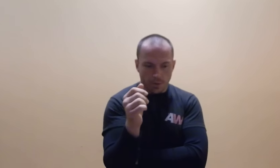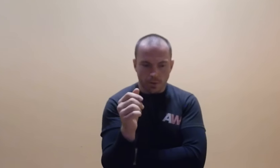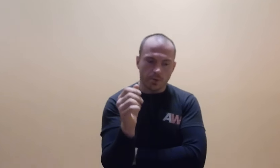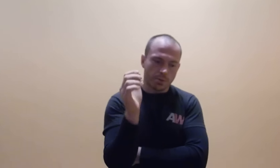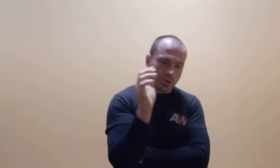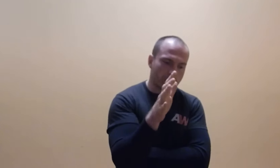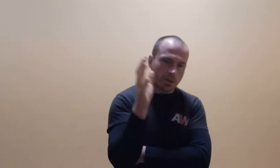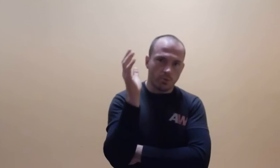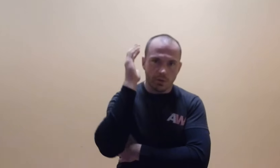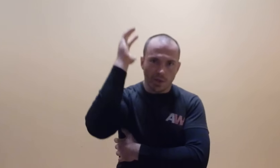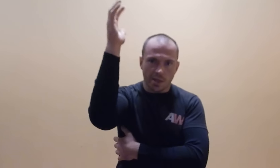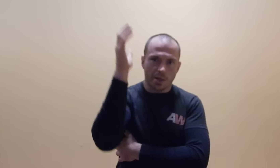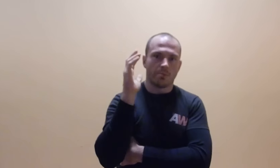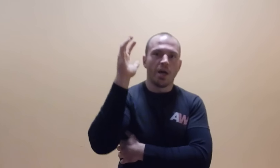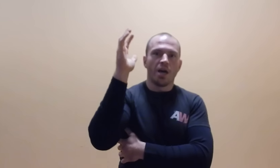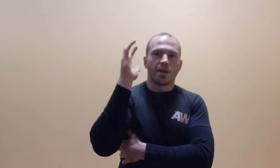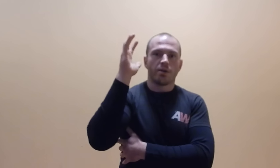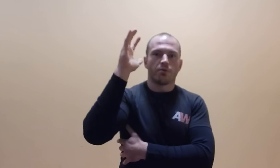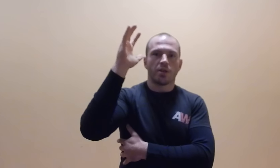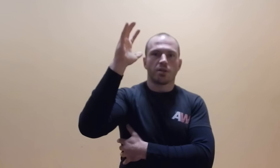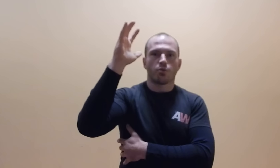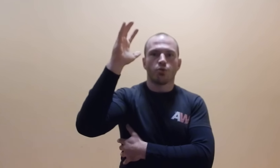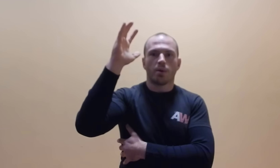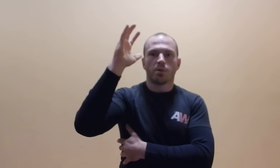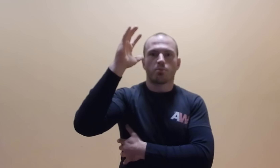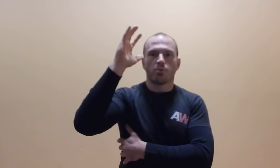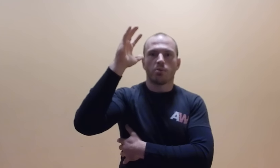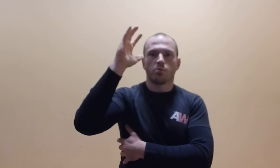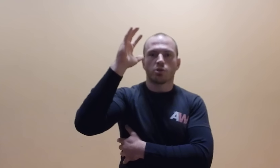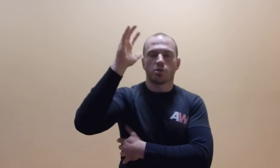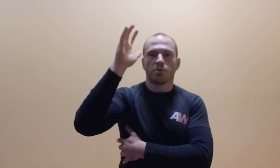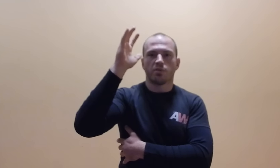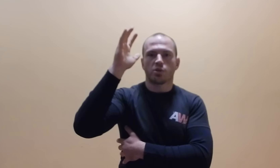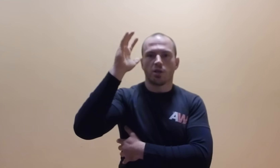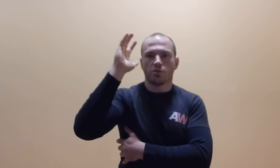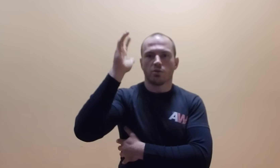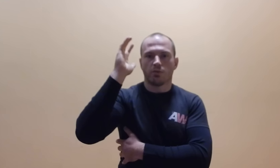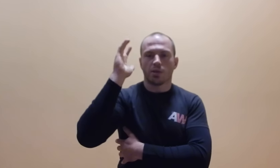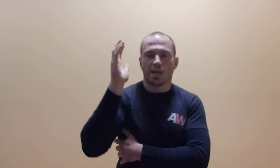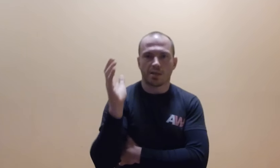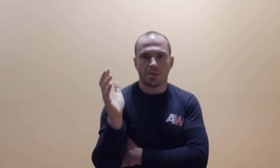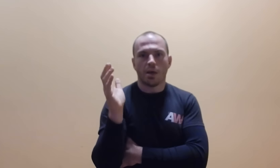przed jakimkolwiek atakiem ręką, wtedy ta druga bez problemu może sobie wystrzelić do dowolnej akcji